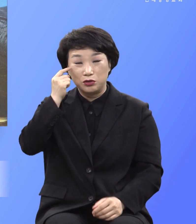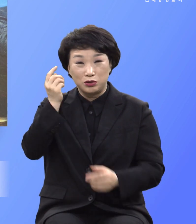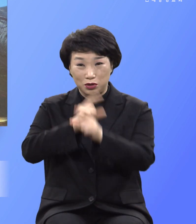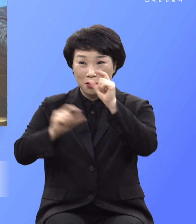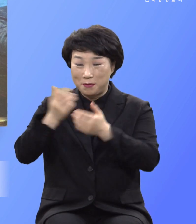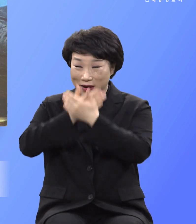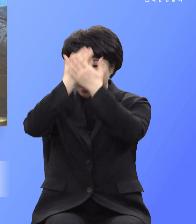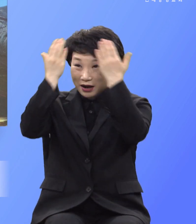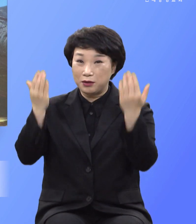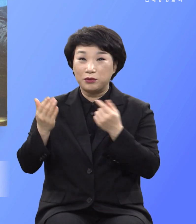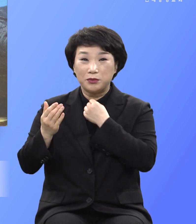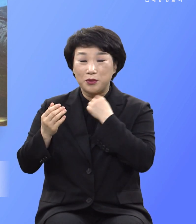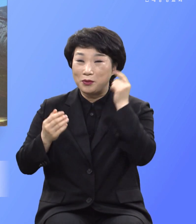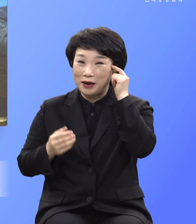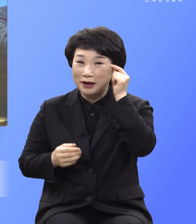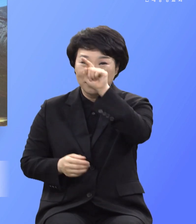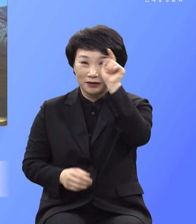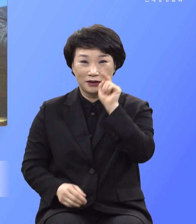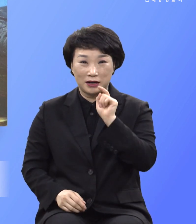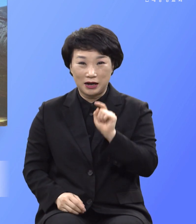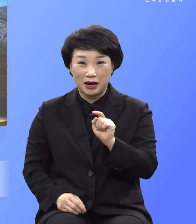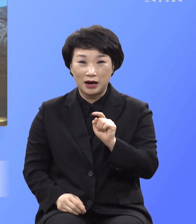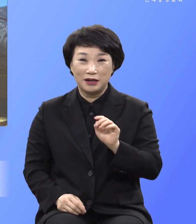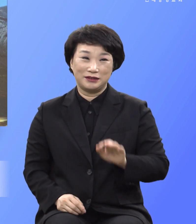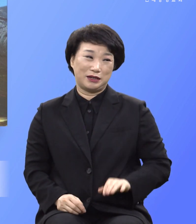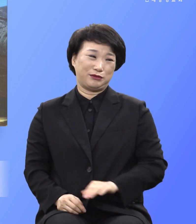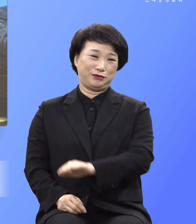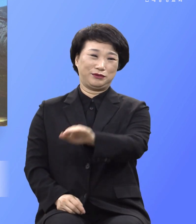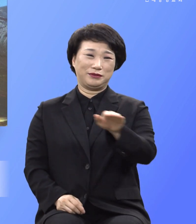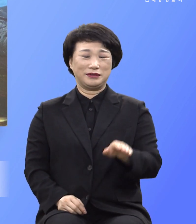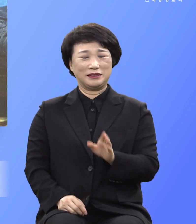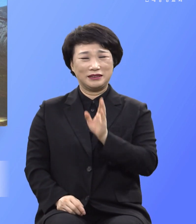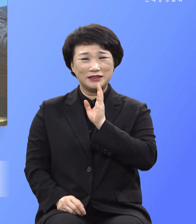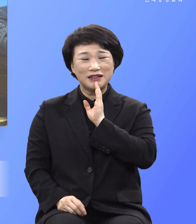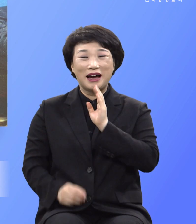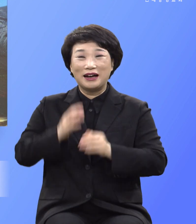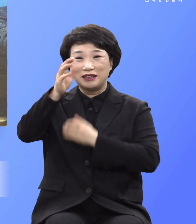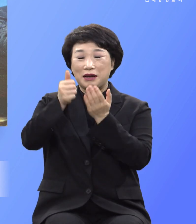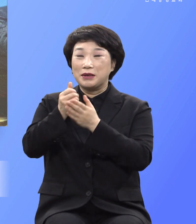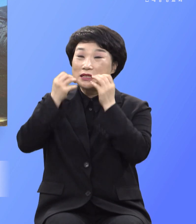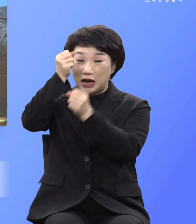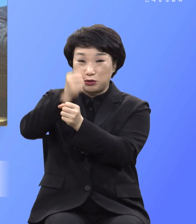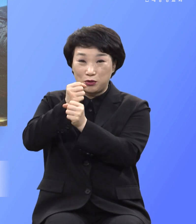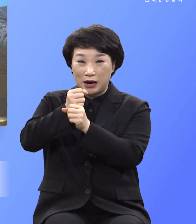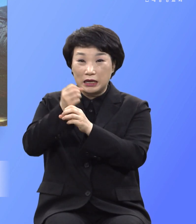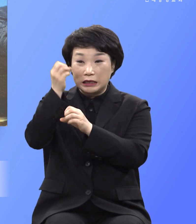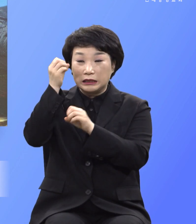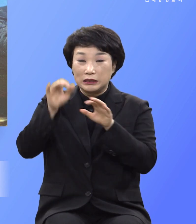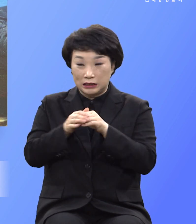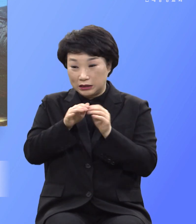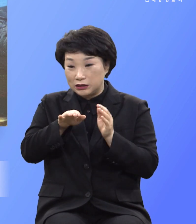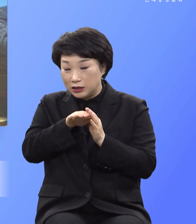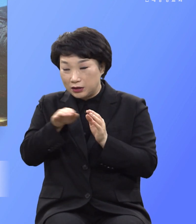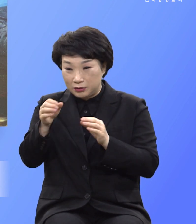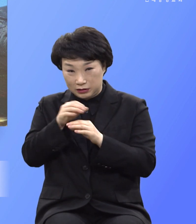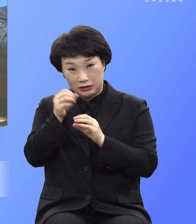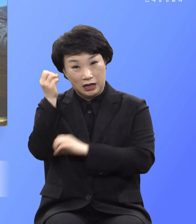우리는 진짜 하나님이 창조하신 본질을 뛰어넘으려고 하면 절대 안 된다는 것